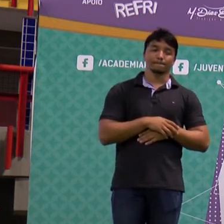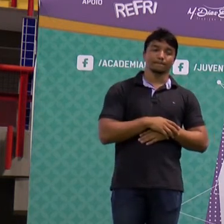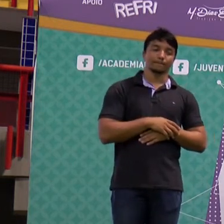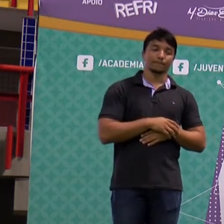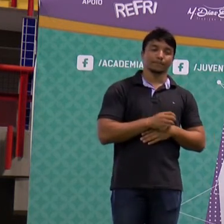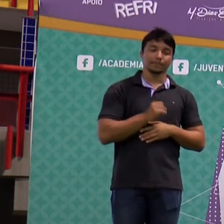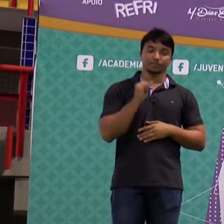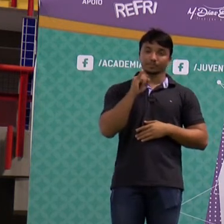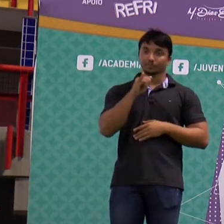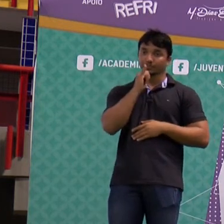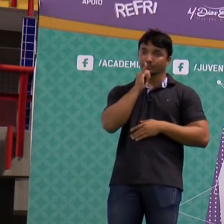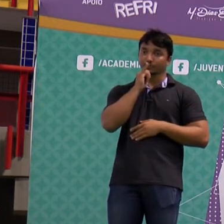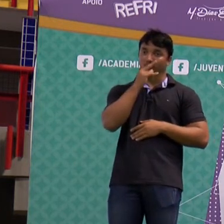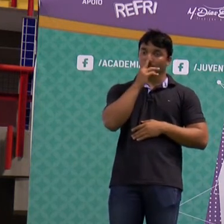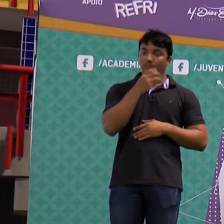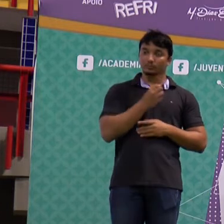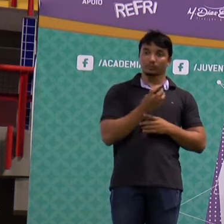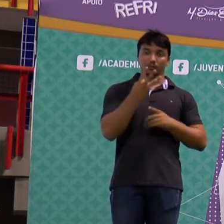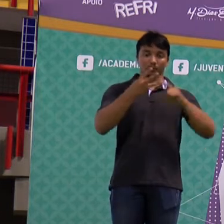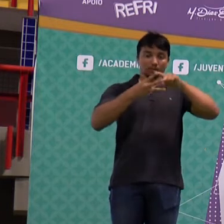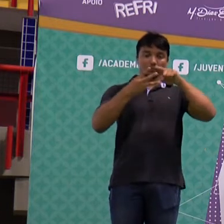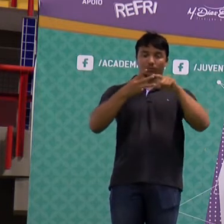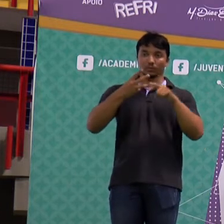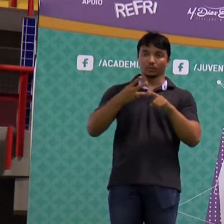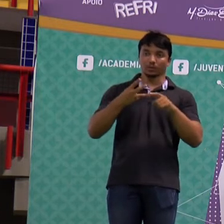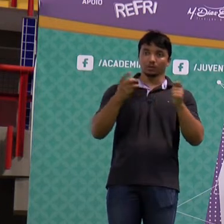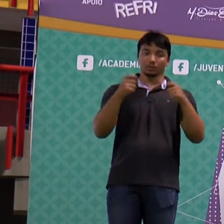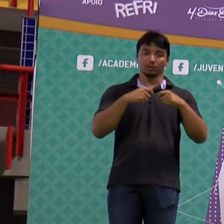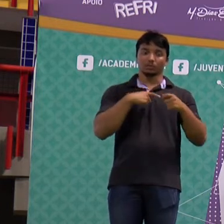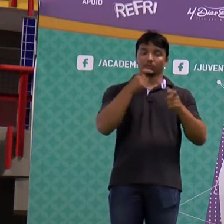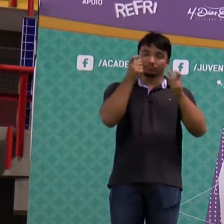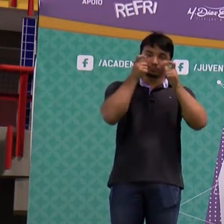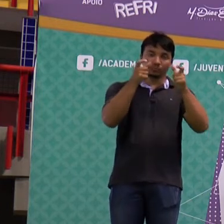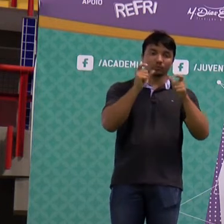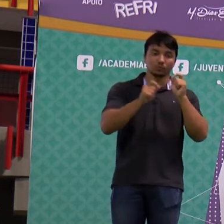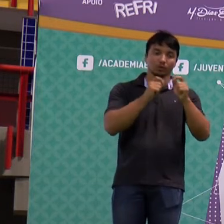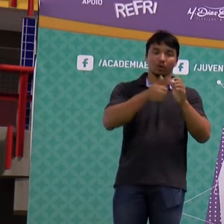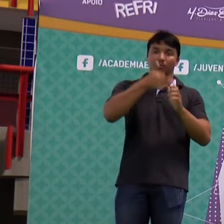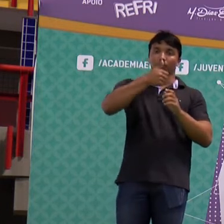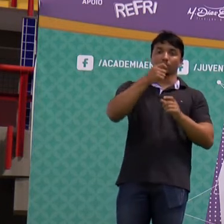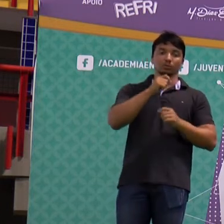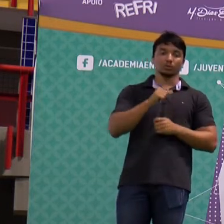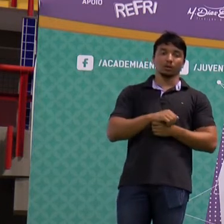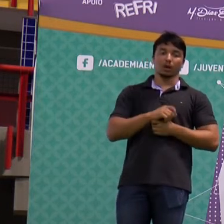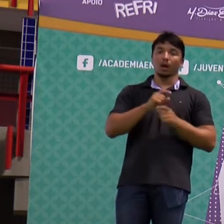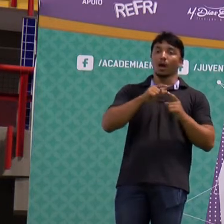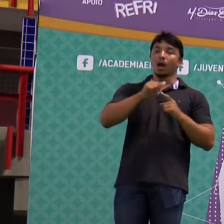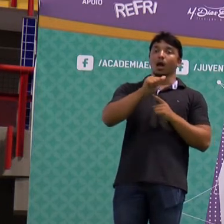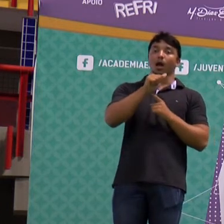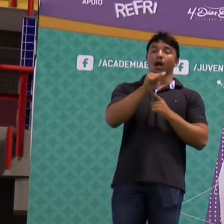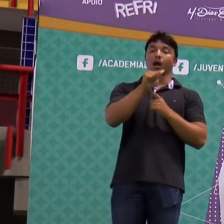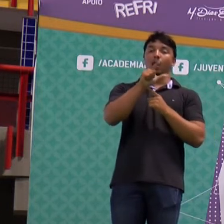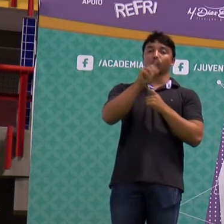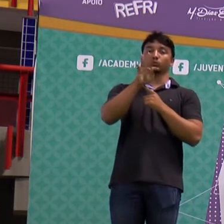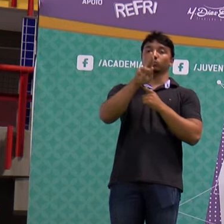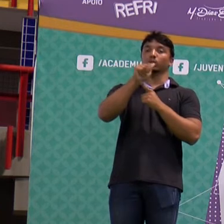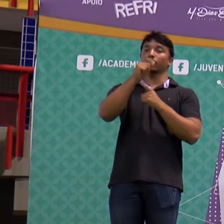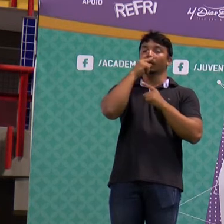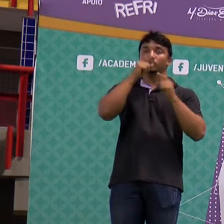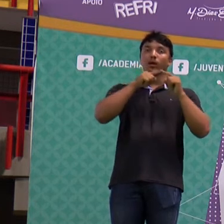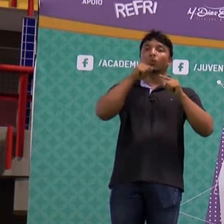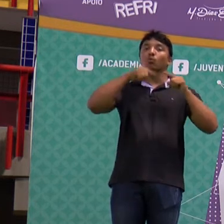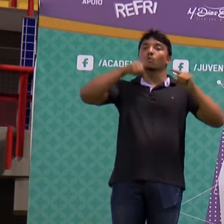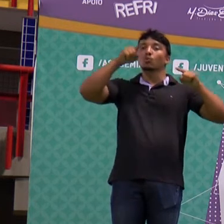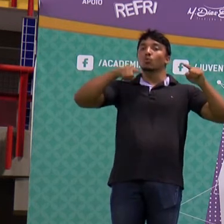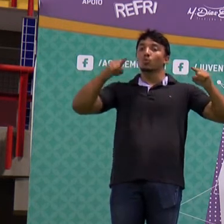Quando a gente tem um som, tem três qualidades fisiológicas que interessam para a gente. Primeiro, altura. Altura está relacionada à frequência.